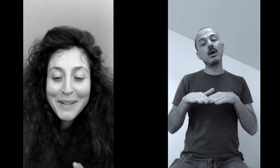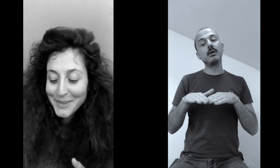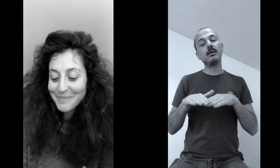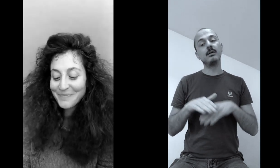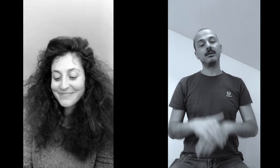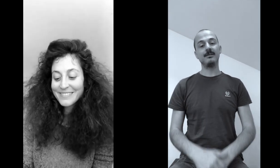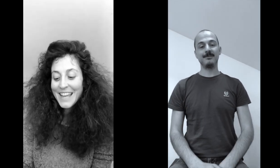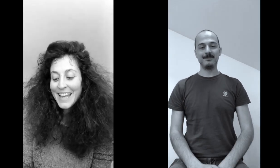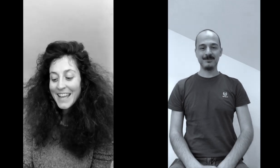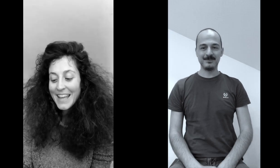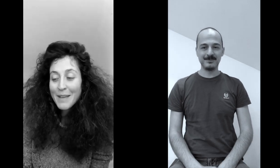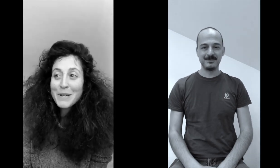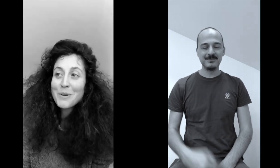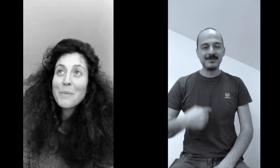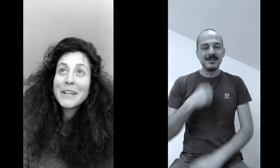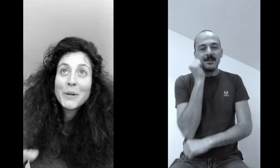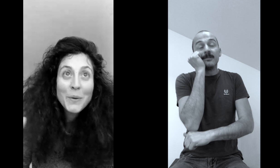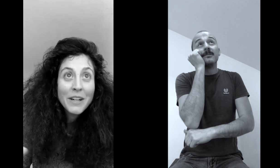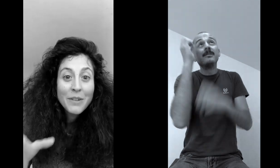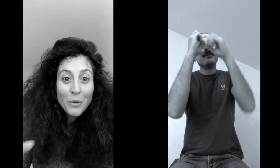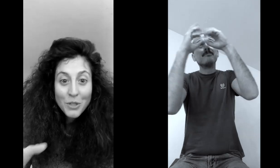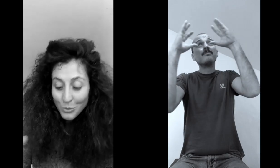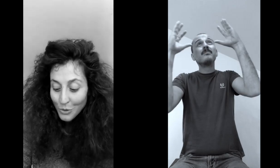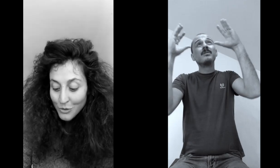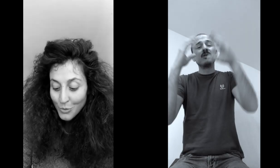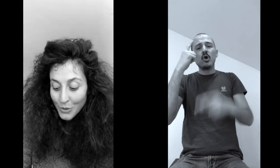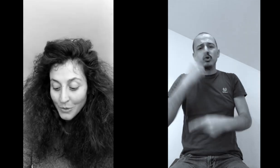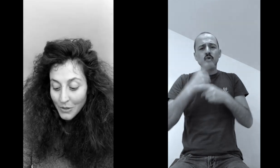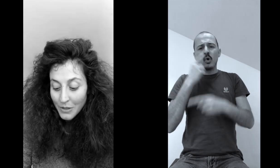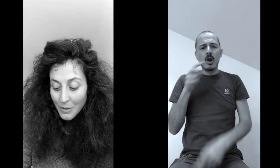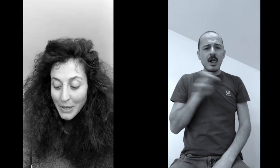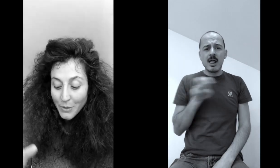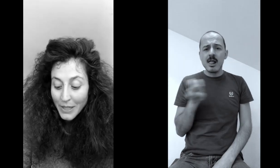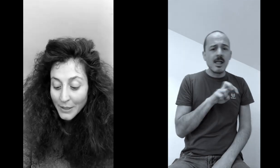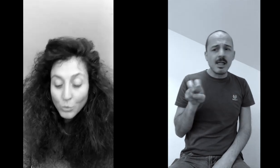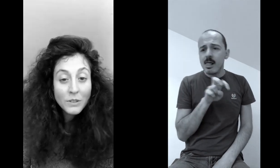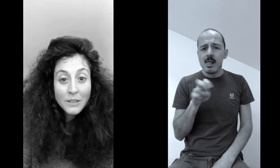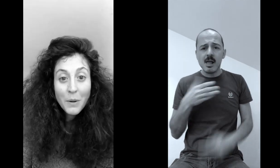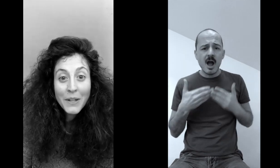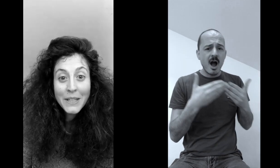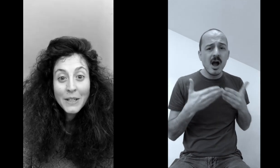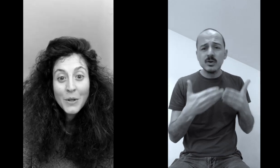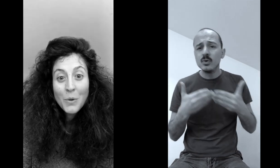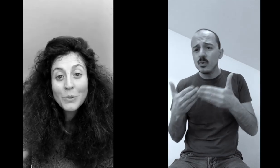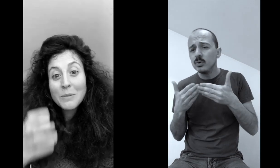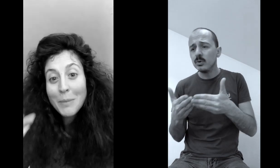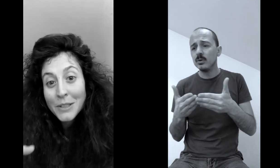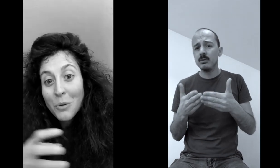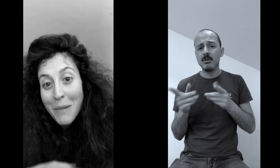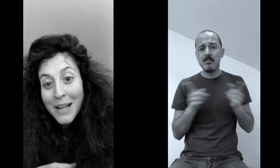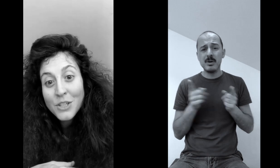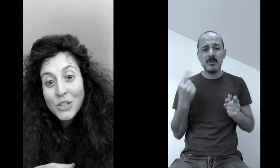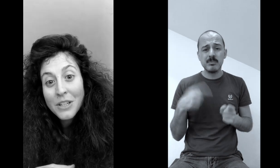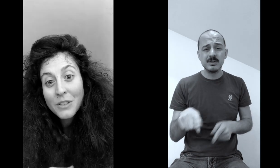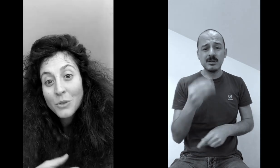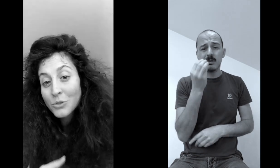consumato immagino poi che corri veloce tutto il giorno per aiutare tutti poi ultimamente